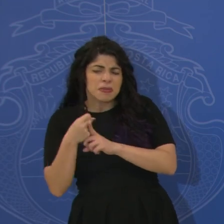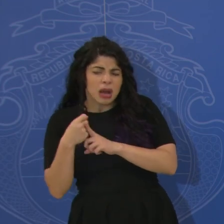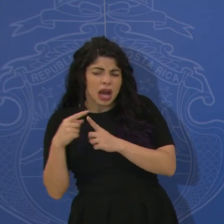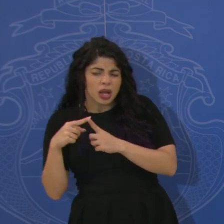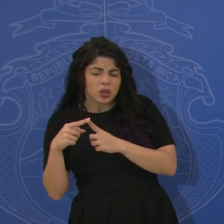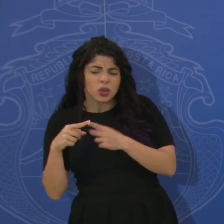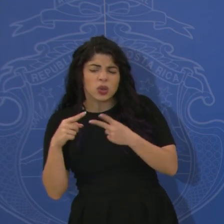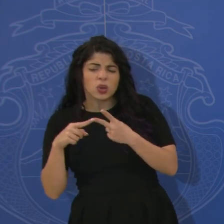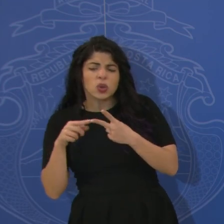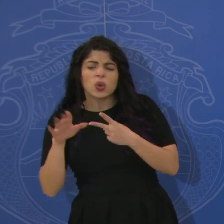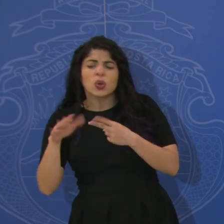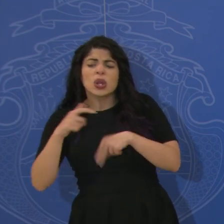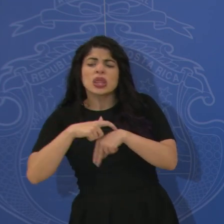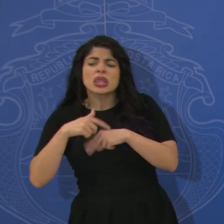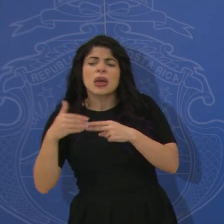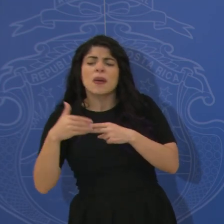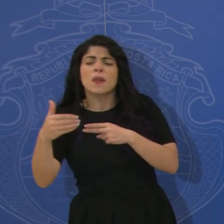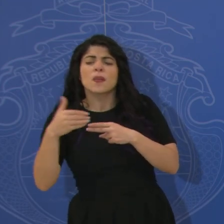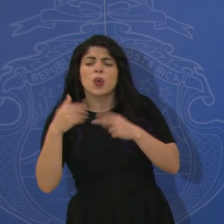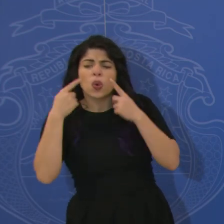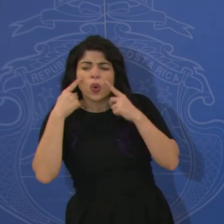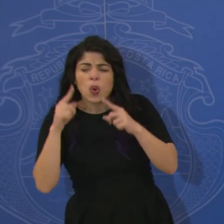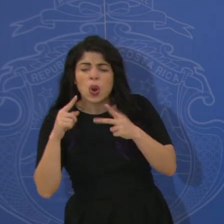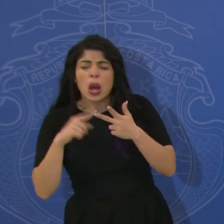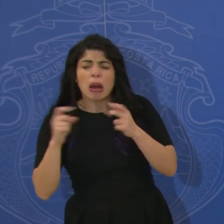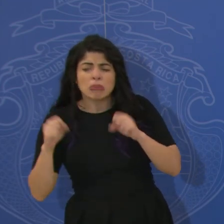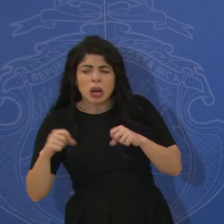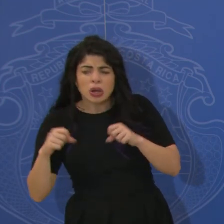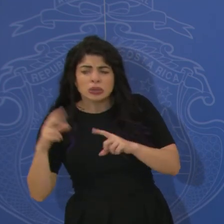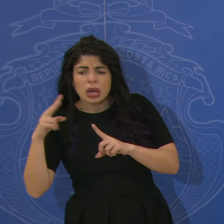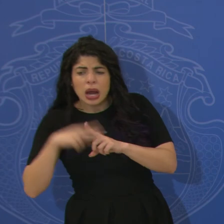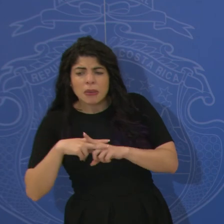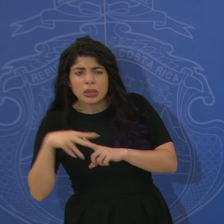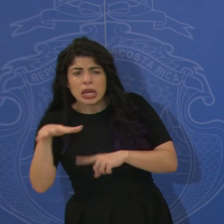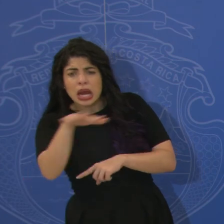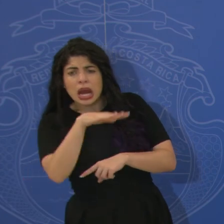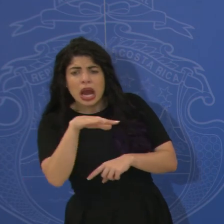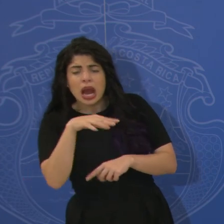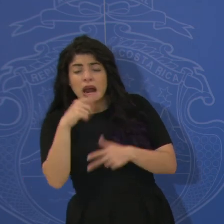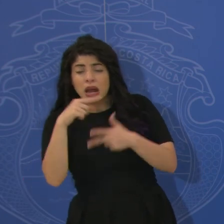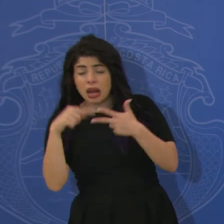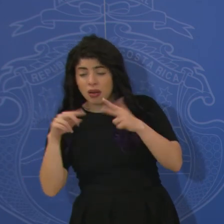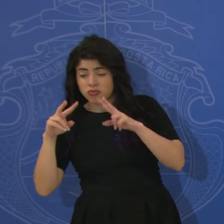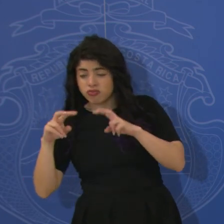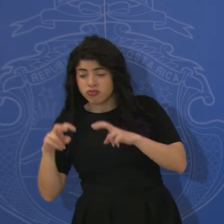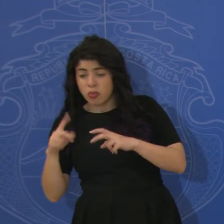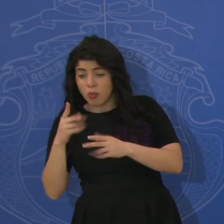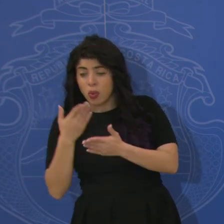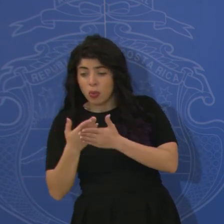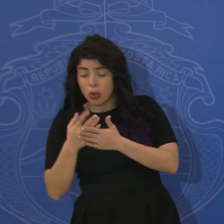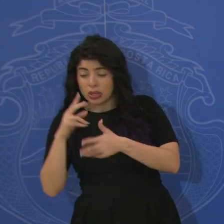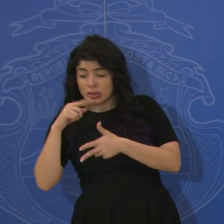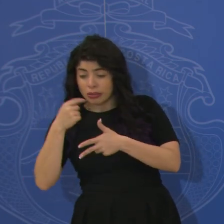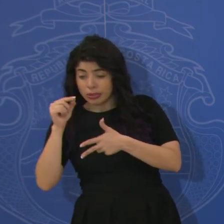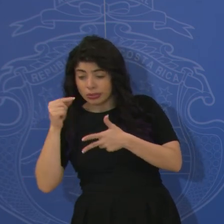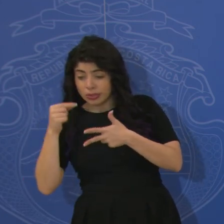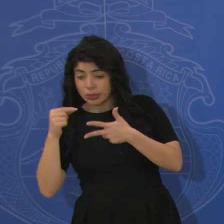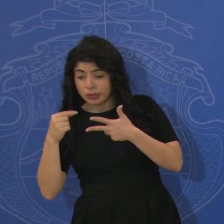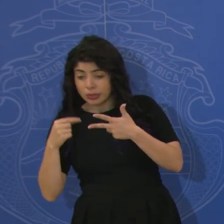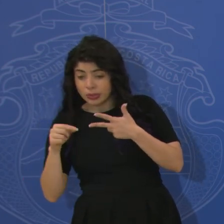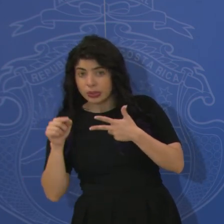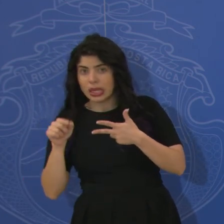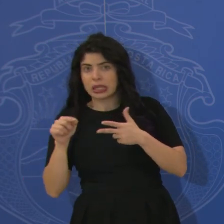es efectivamente su temporalidad y cuál es su viabilidad en las distintas dimensiones. En esa lógica ese ejercicio pero